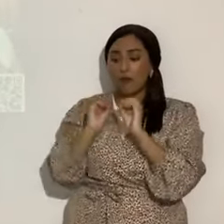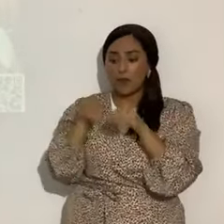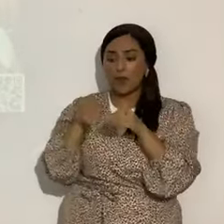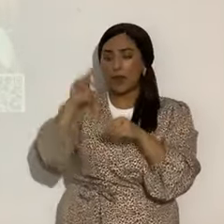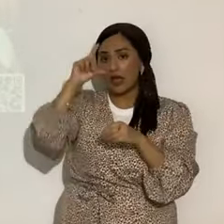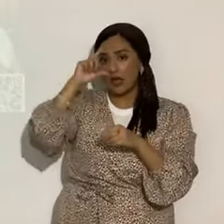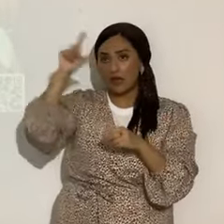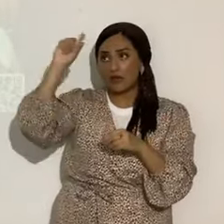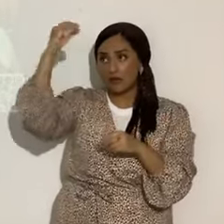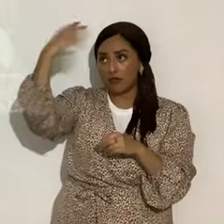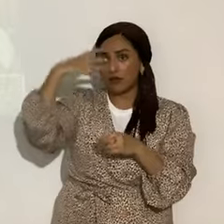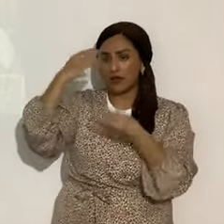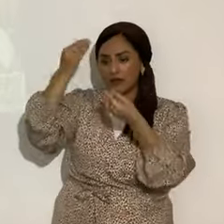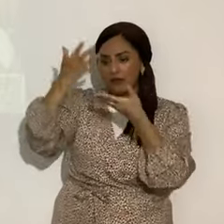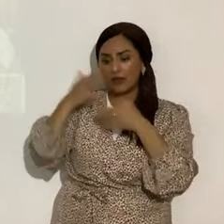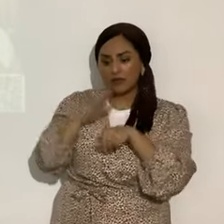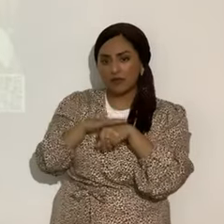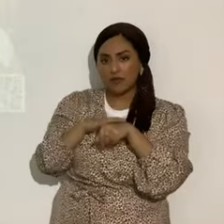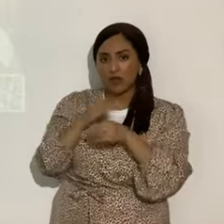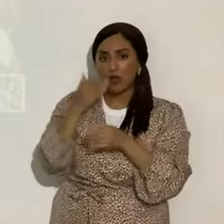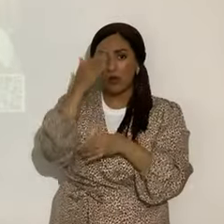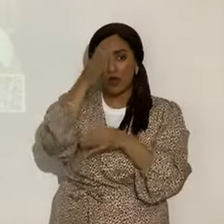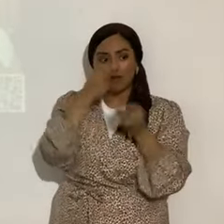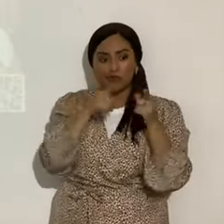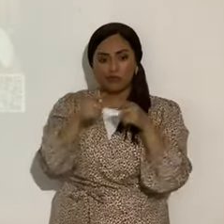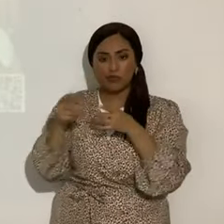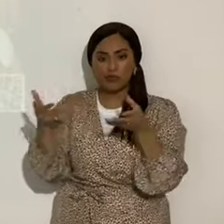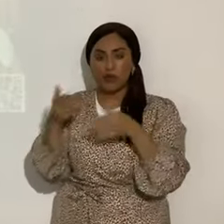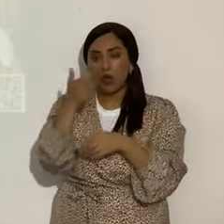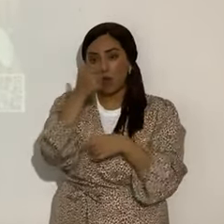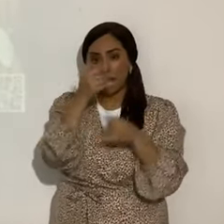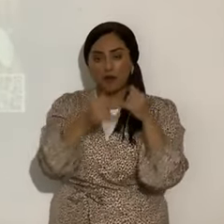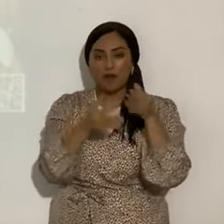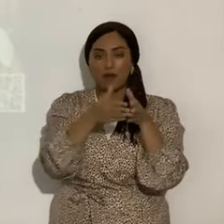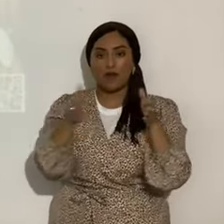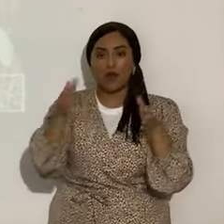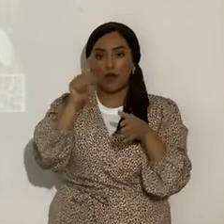y la Luna y darnos avisos de lo que viene. Vean recta final 117. Voy a tomar un poco de agua.